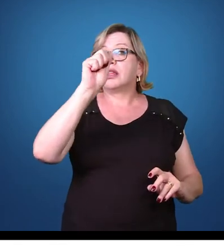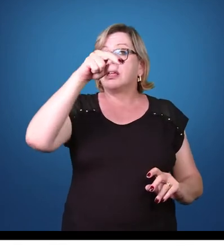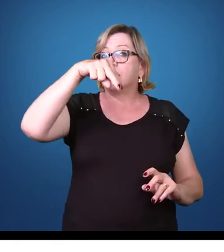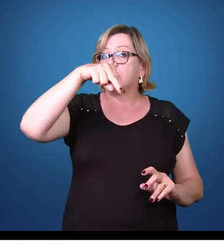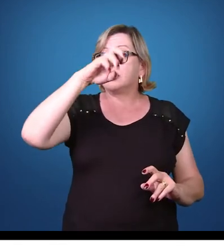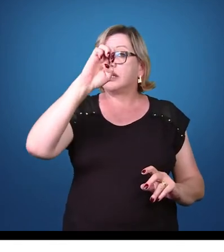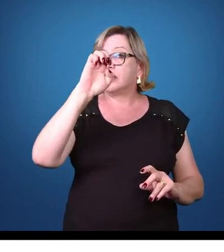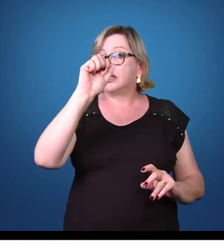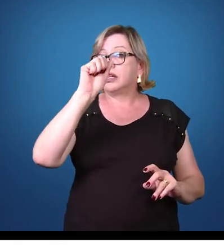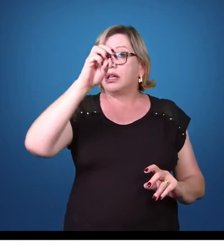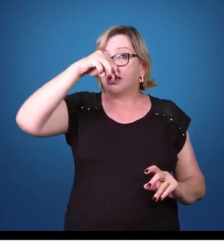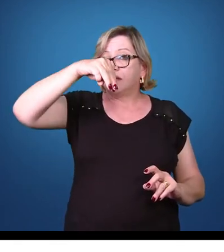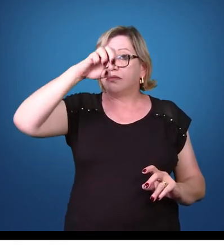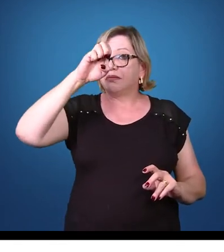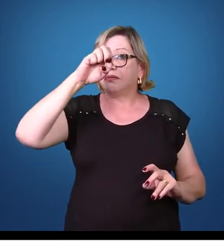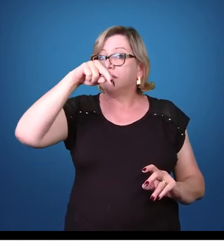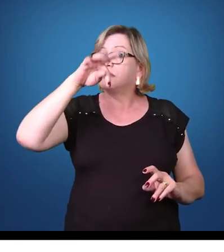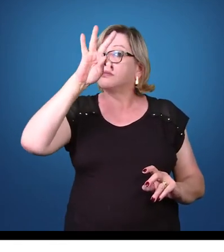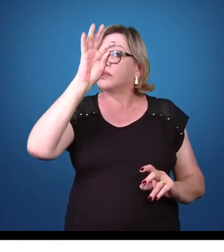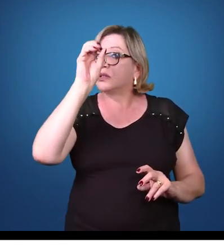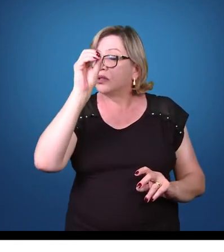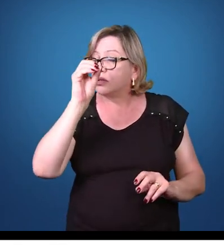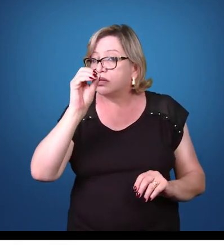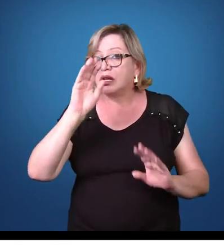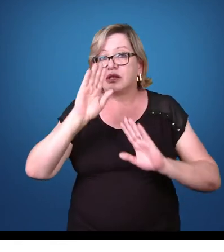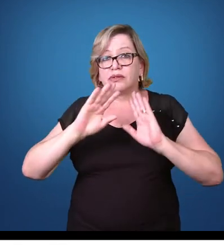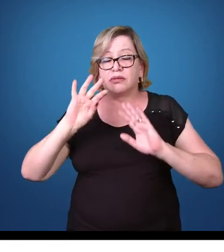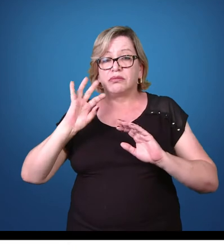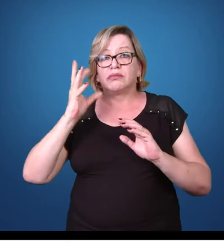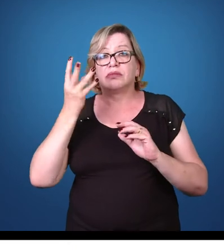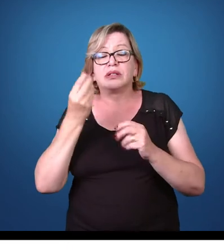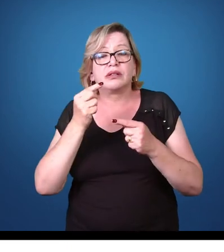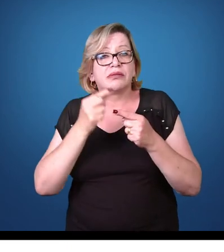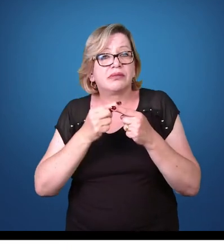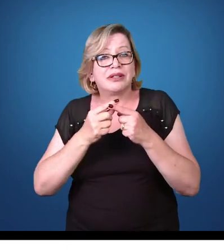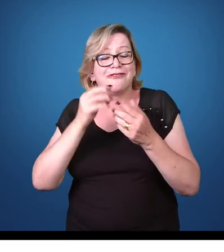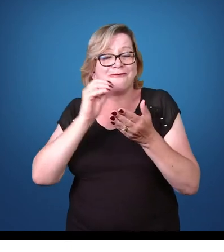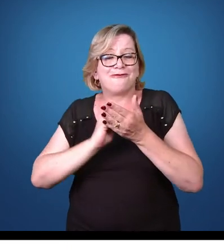vinculada por condições de falta de higiene e falta de saneamento básico.